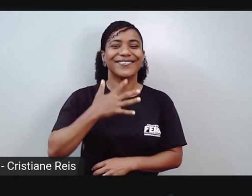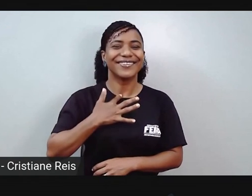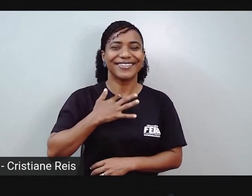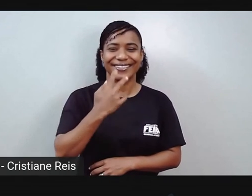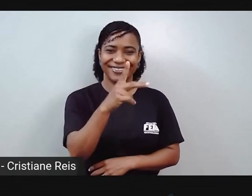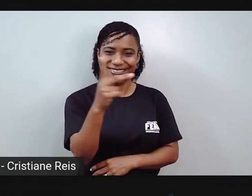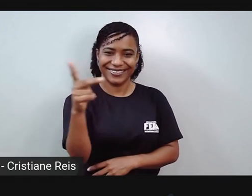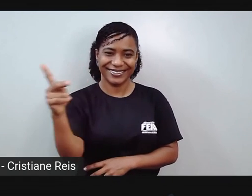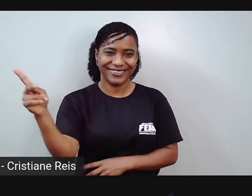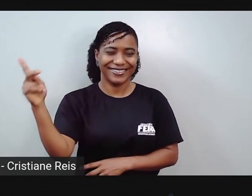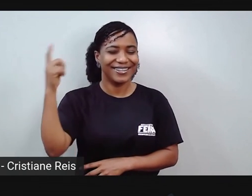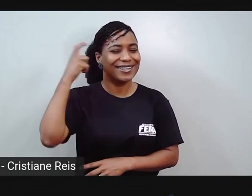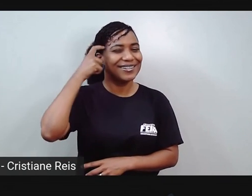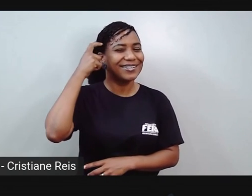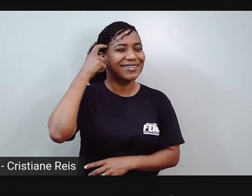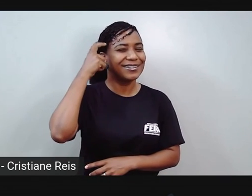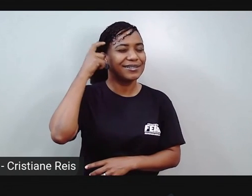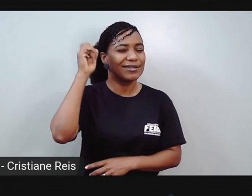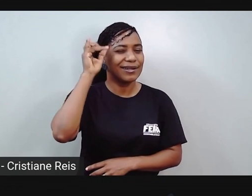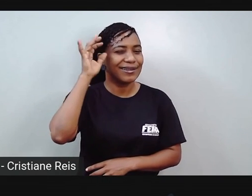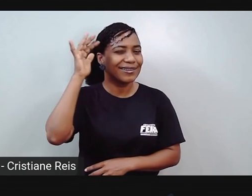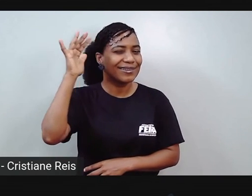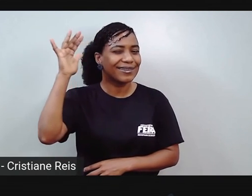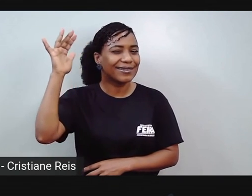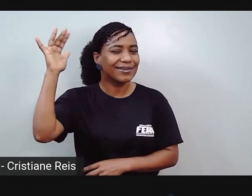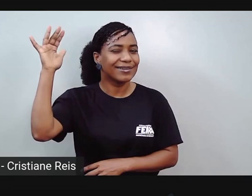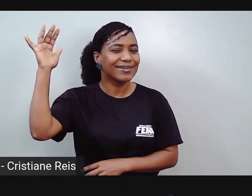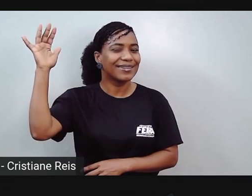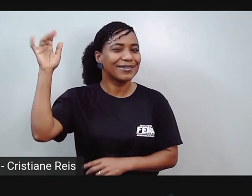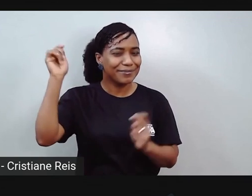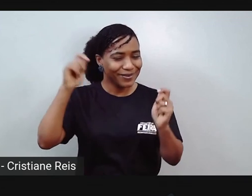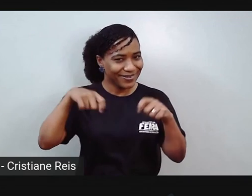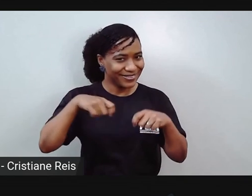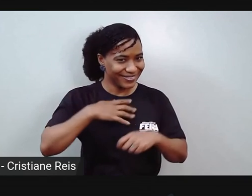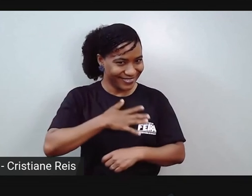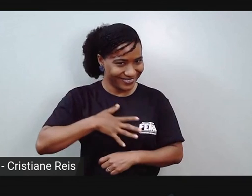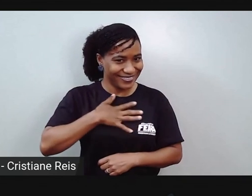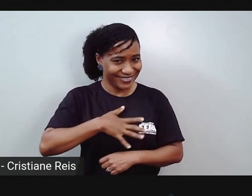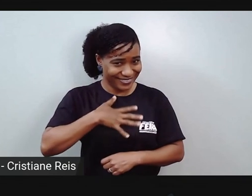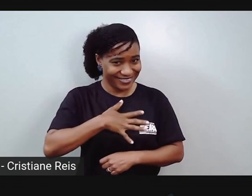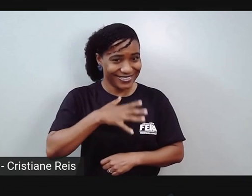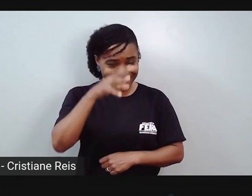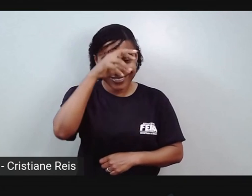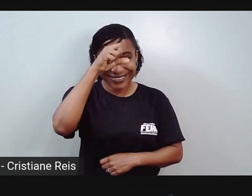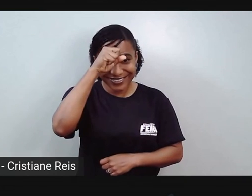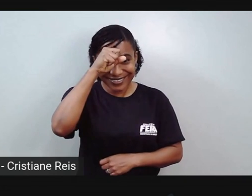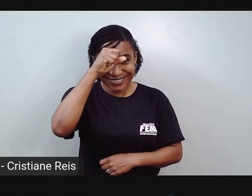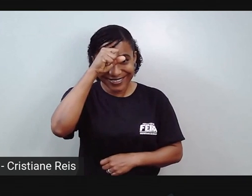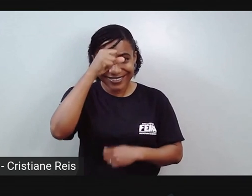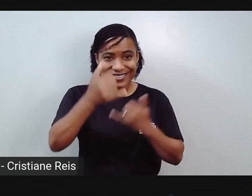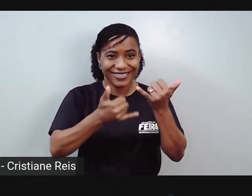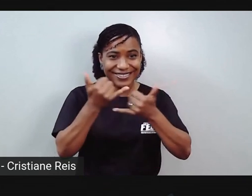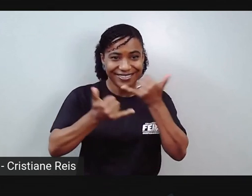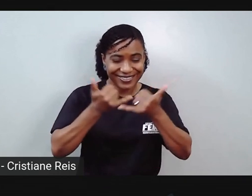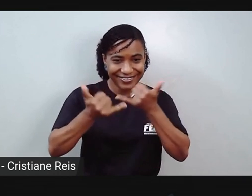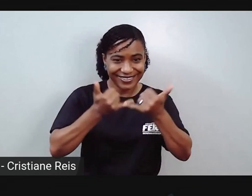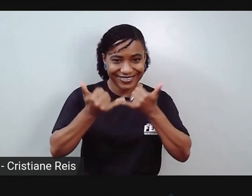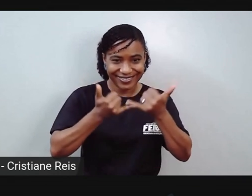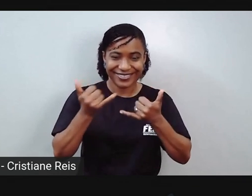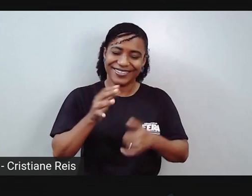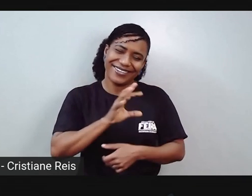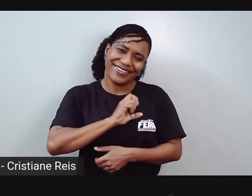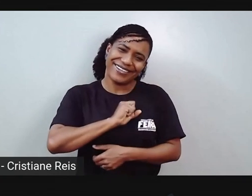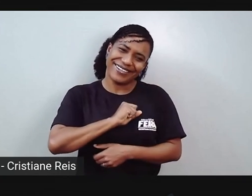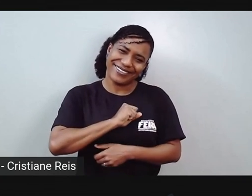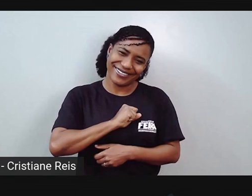imaginarem. Que tal? Gostaram? Gostaram de aprender esse brinquedo? Eu adorei